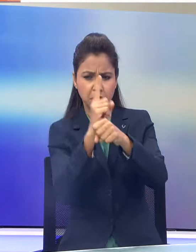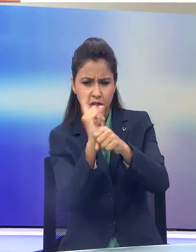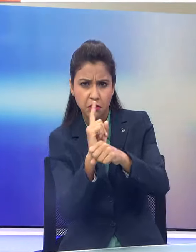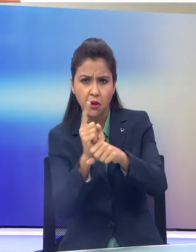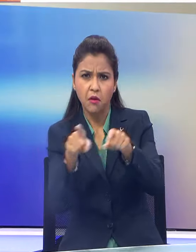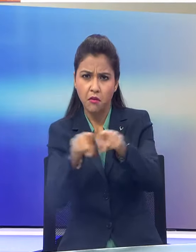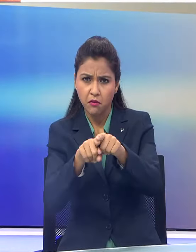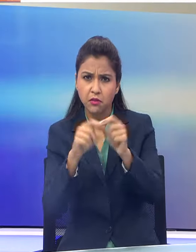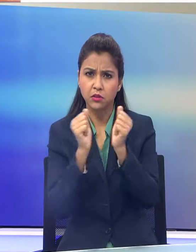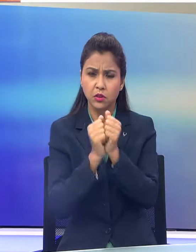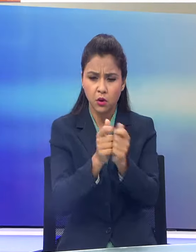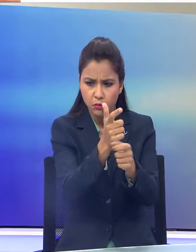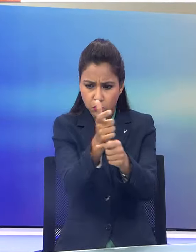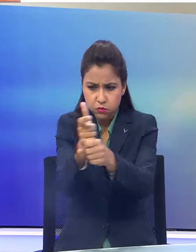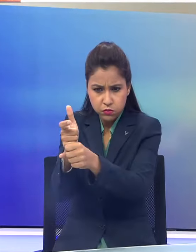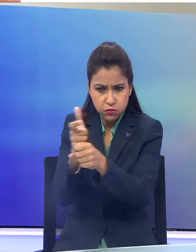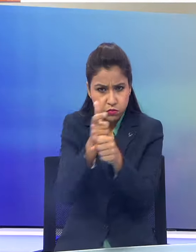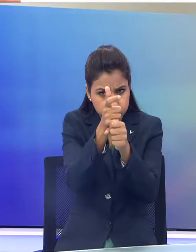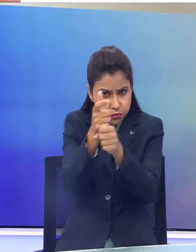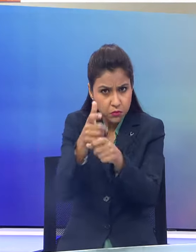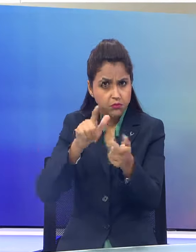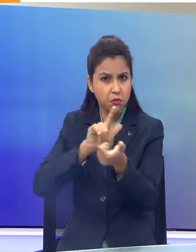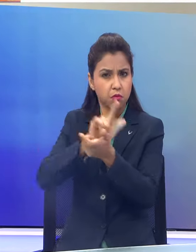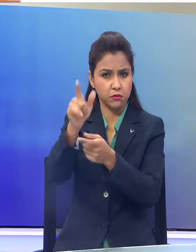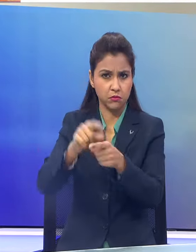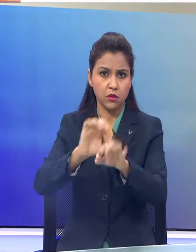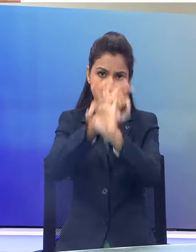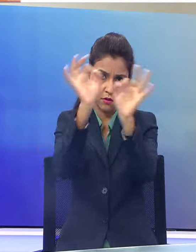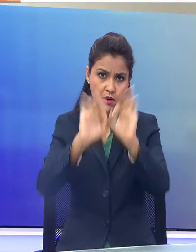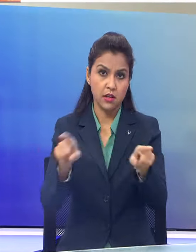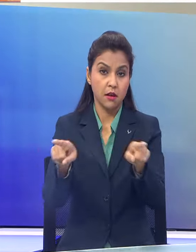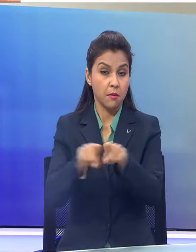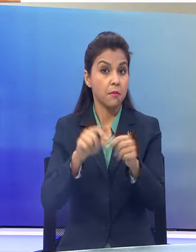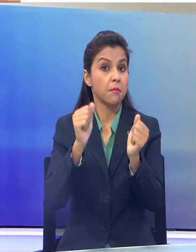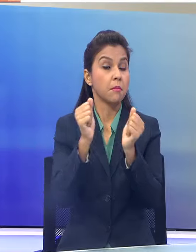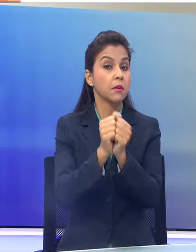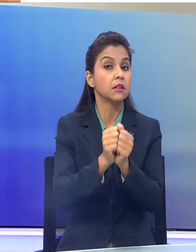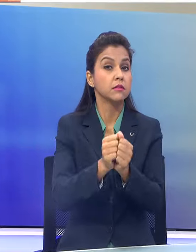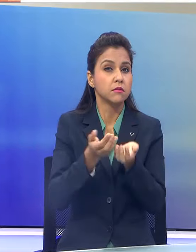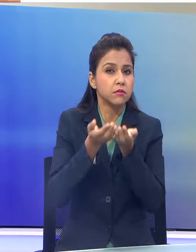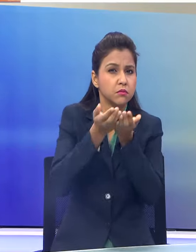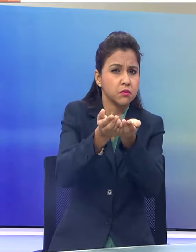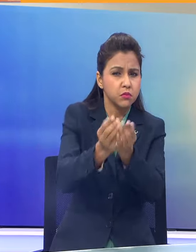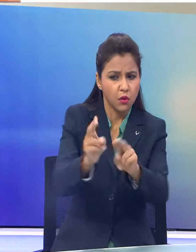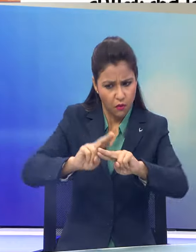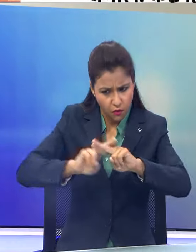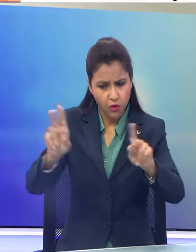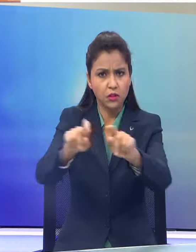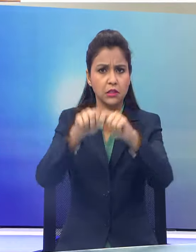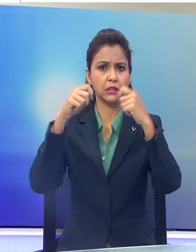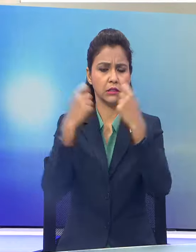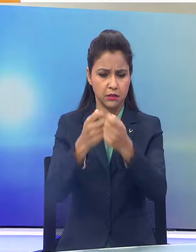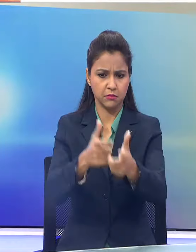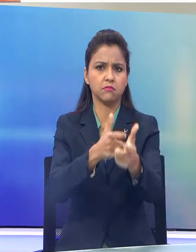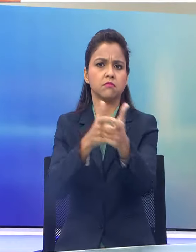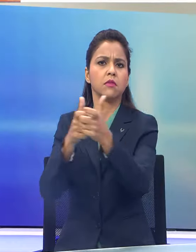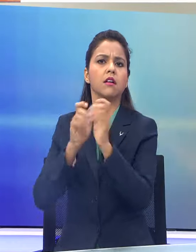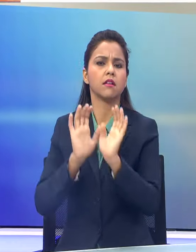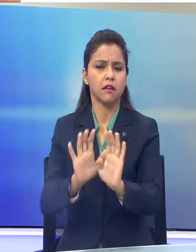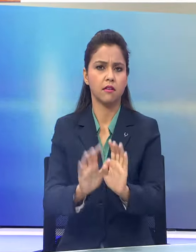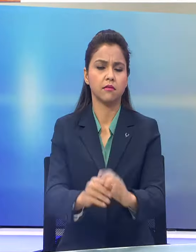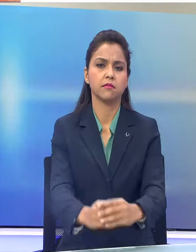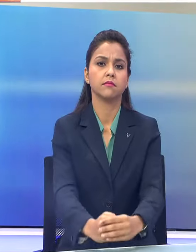साथ साथ डॉनियर विमानों को भी तयार रखा गया है इसके साथ ही तटरक्षक बल की टीमें भी तैनात की गई है